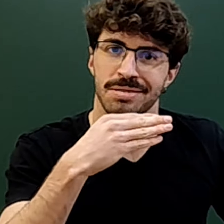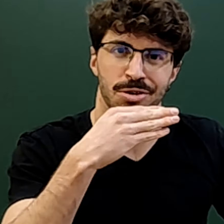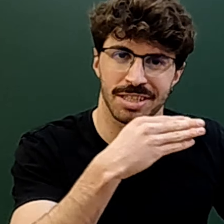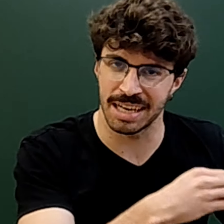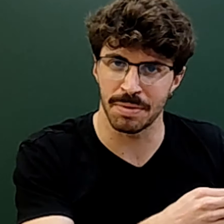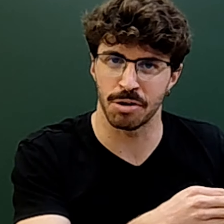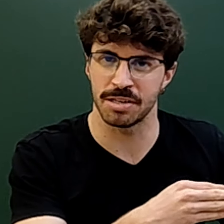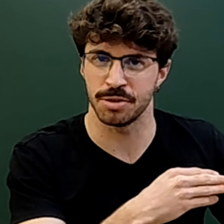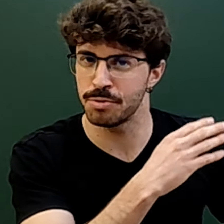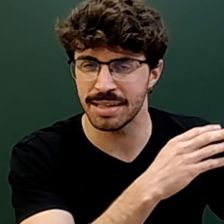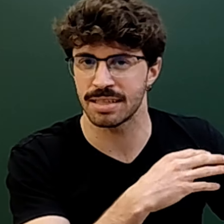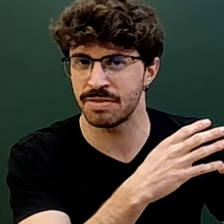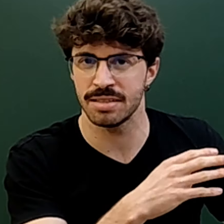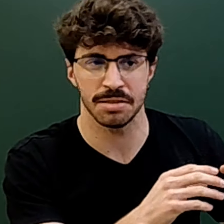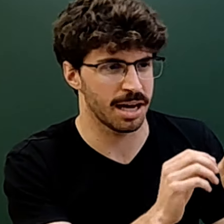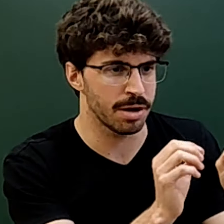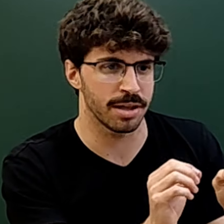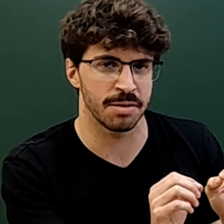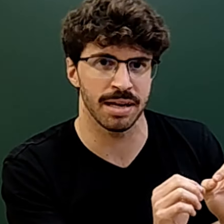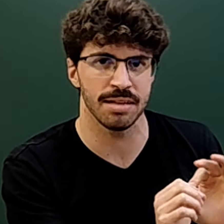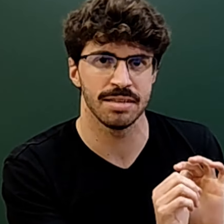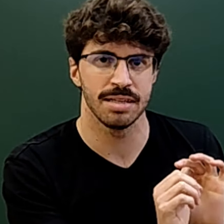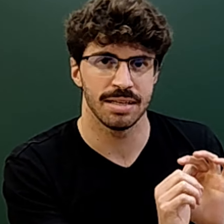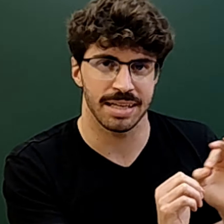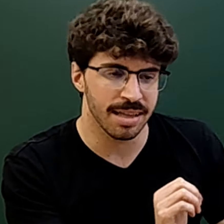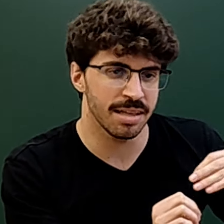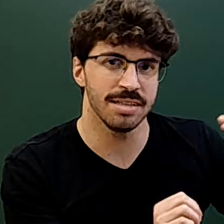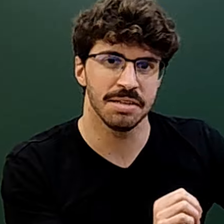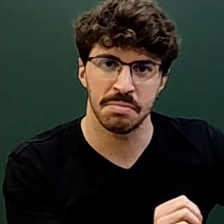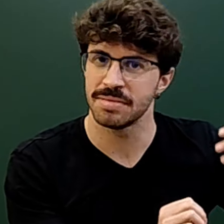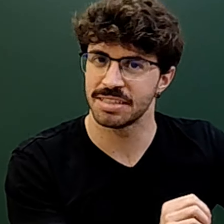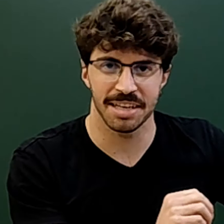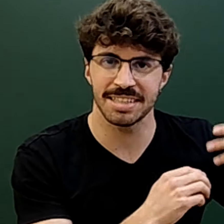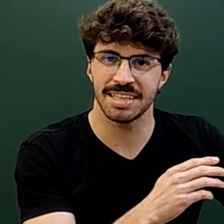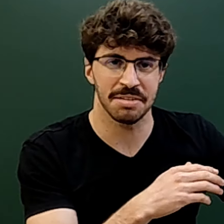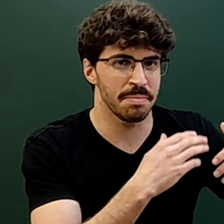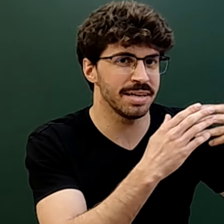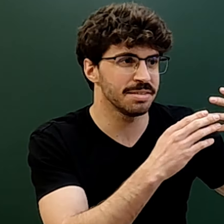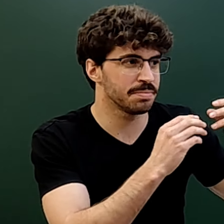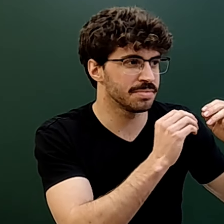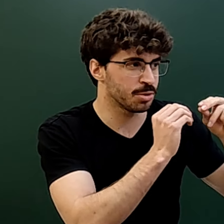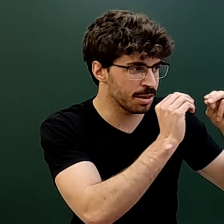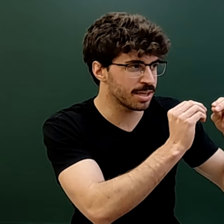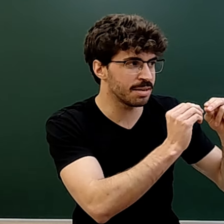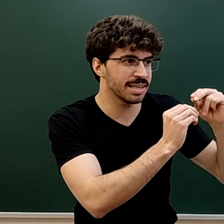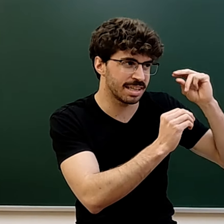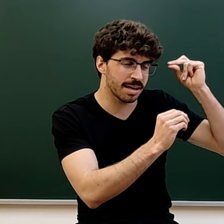conseguir mi mejor versión, una de estas frases, a una hora determinada, y cada día dejas que vaya sonando esa alarma que te va a